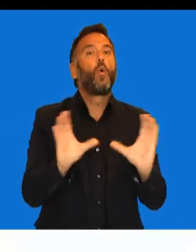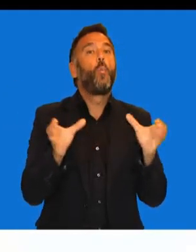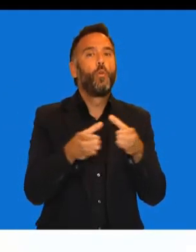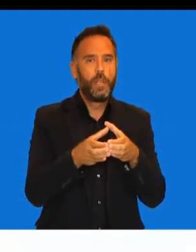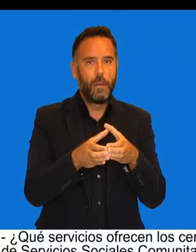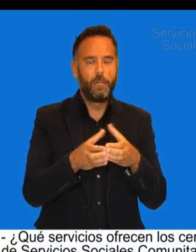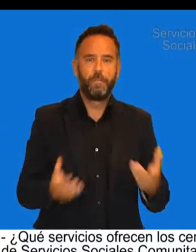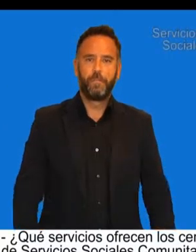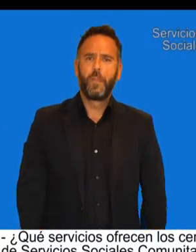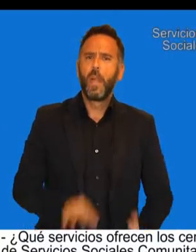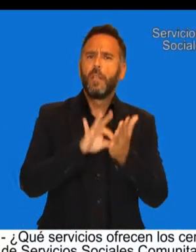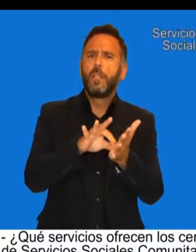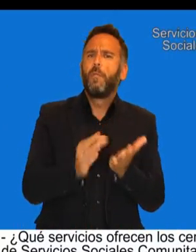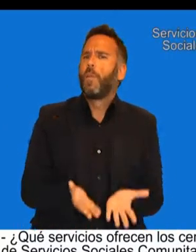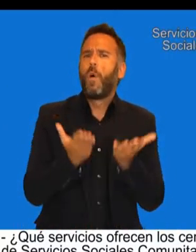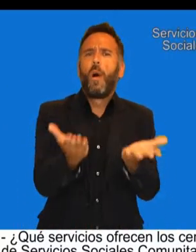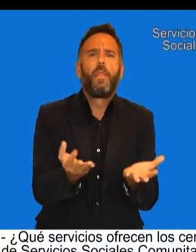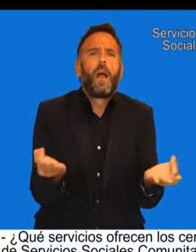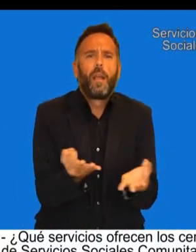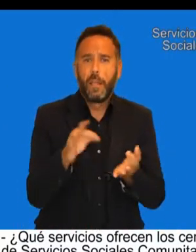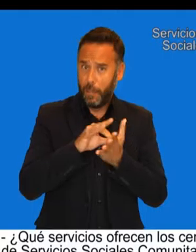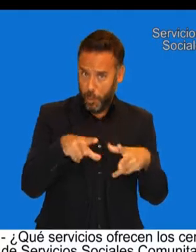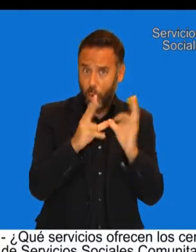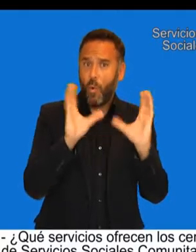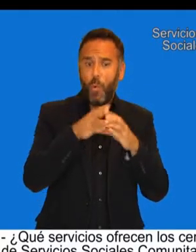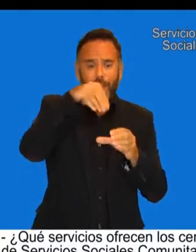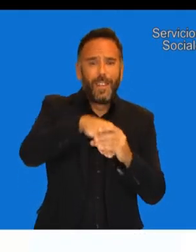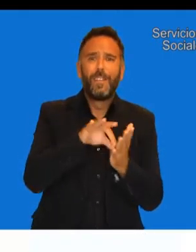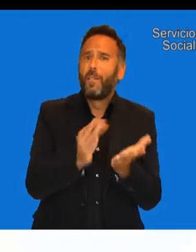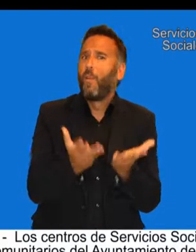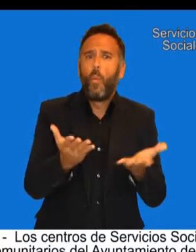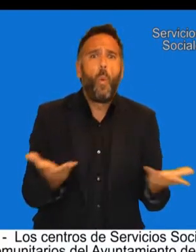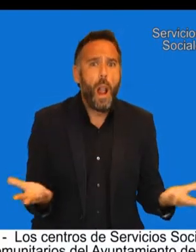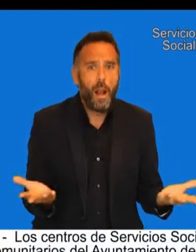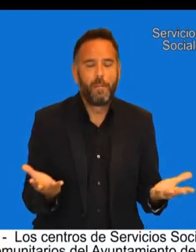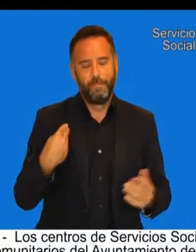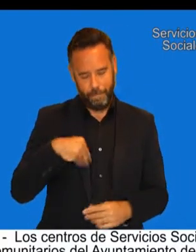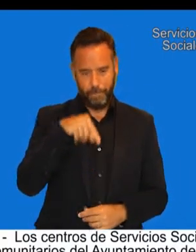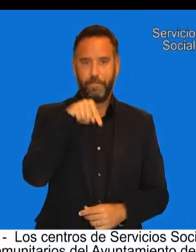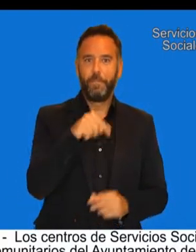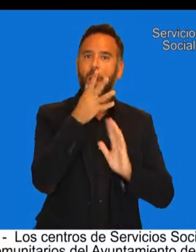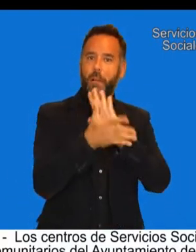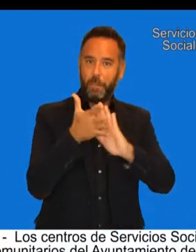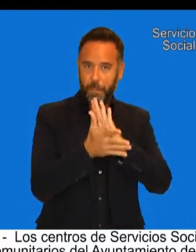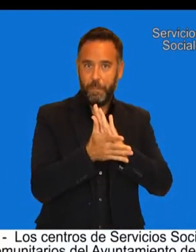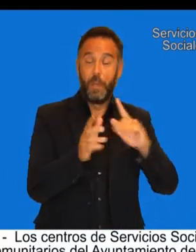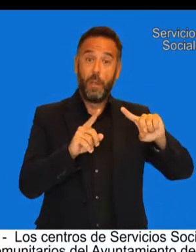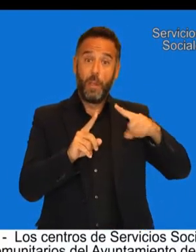servicios ofrecen los Centros de Servicios Sociales Comunitarios? Los Centros de Servicios Sociales Comunitarios del Ayuntamiento de